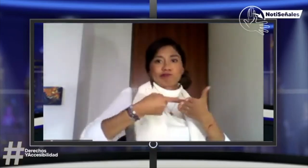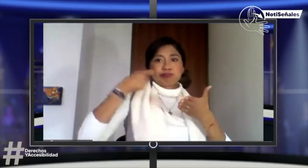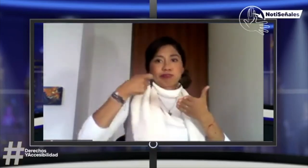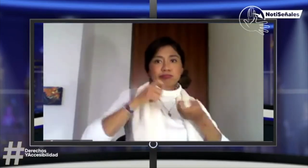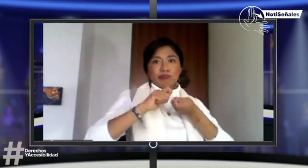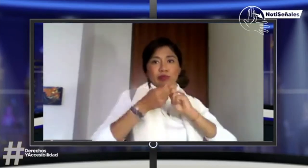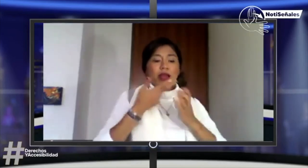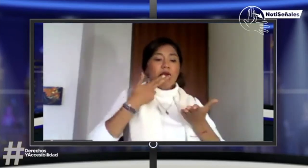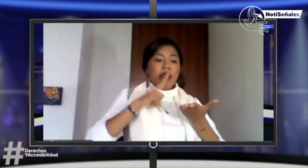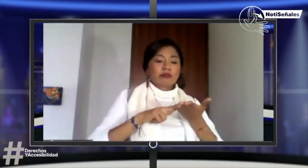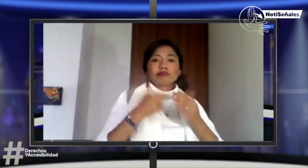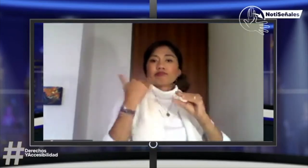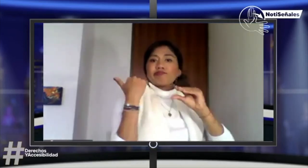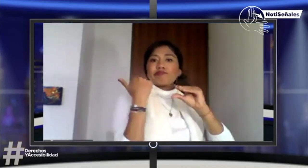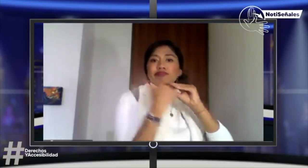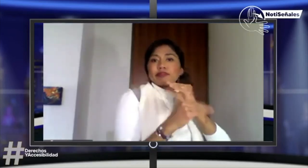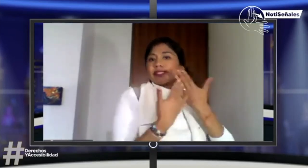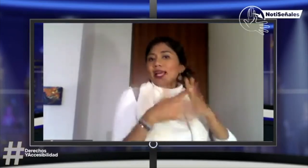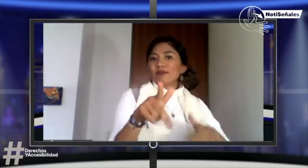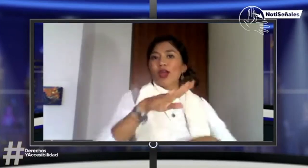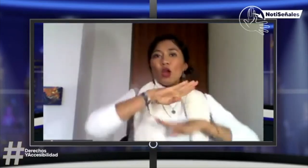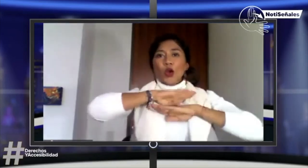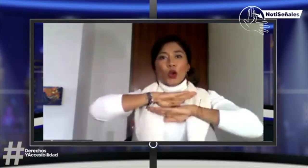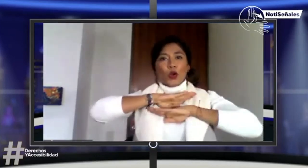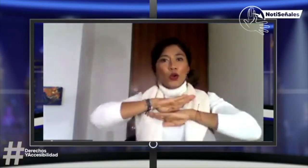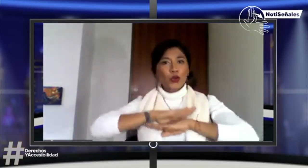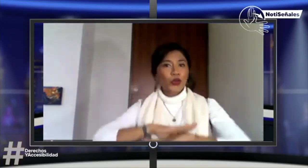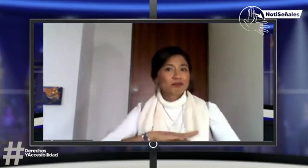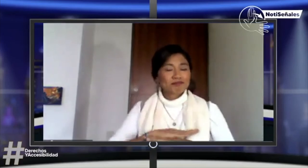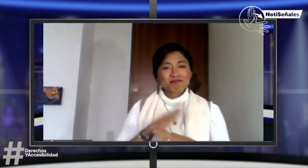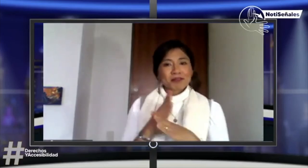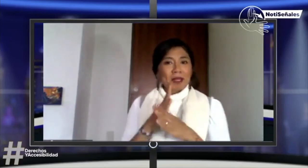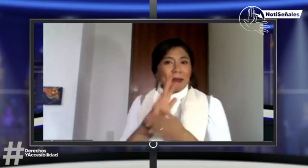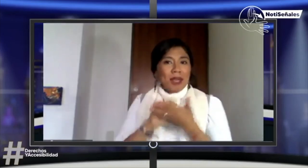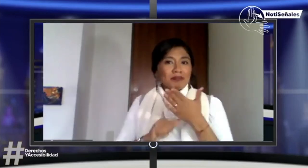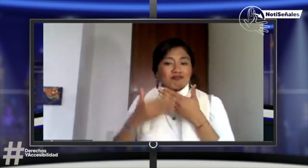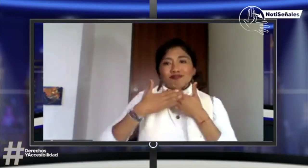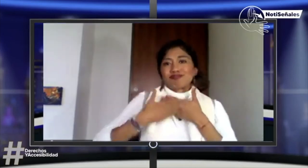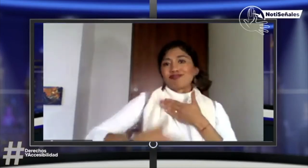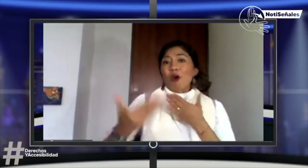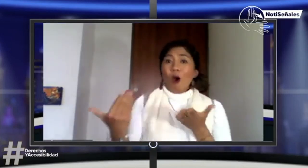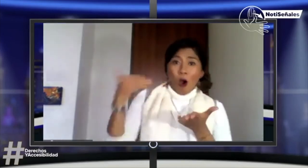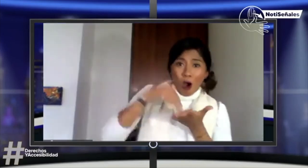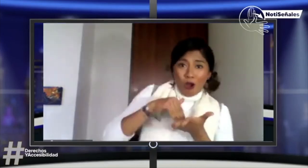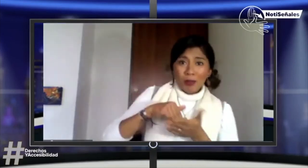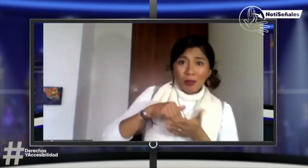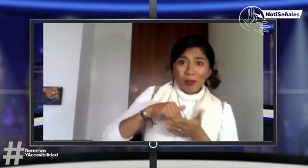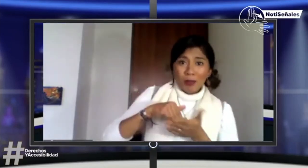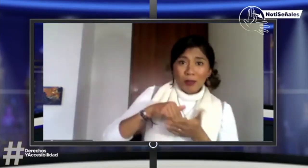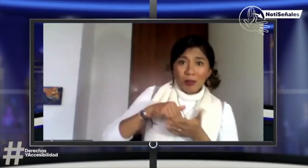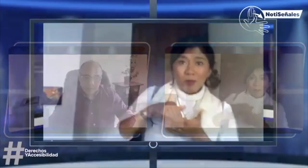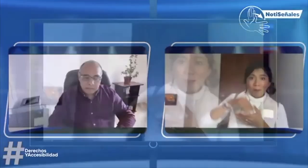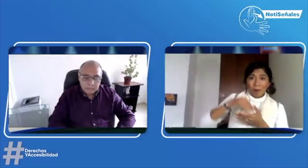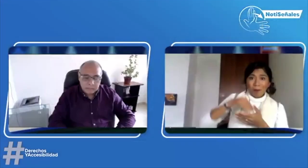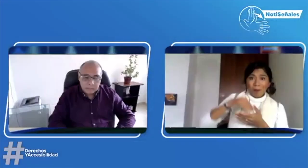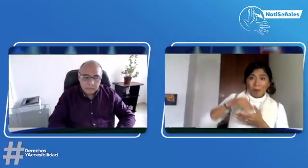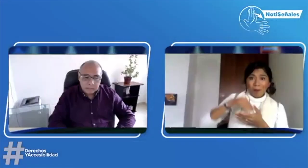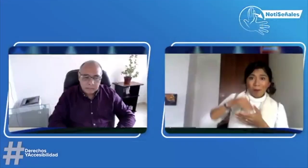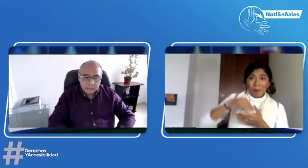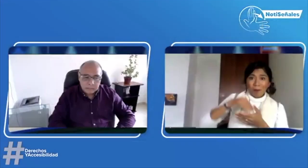exigir que se nos quite de la lista de las personas que van a prestar ese servicio como jurados de votación y vamos a tener tranquilidad, obviamente.